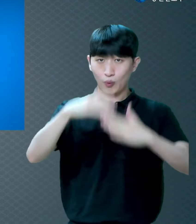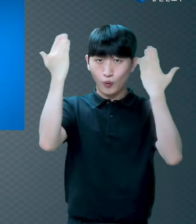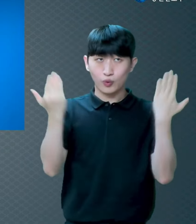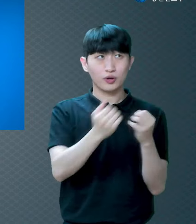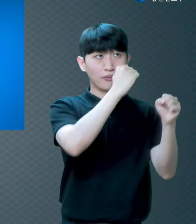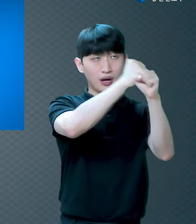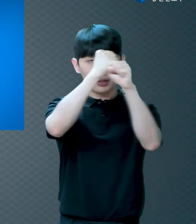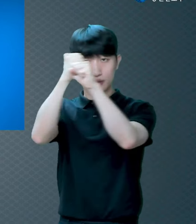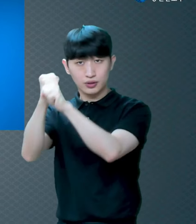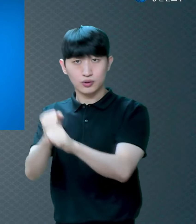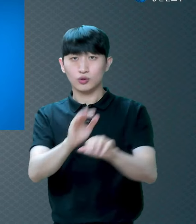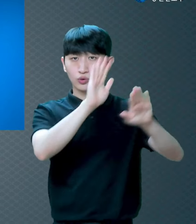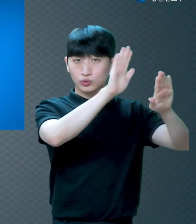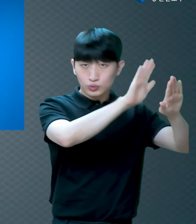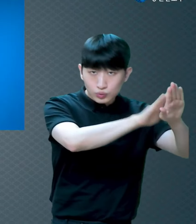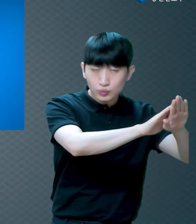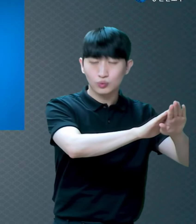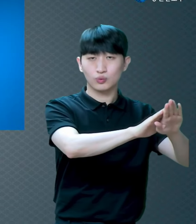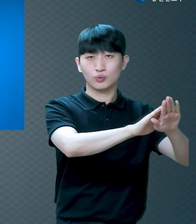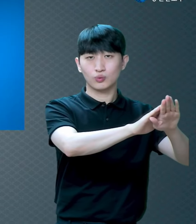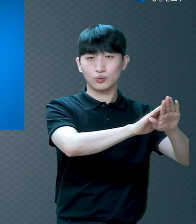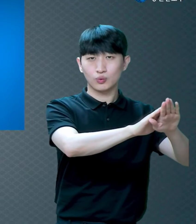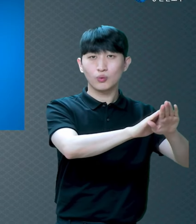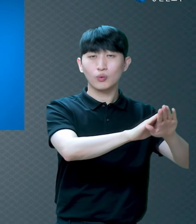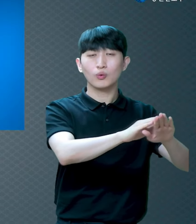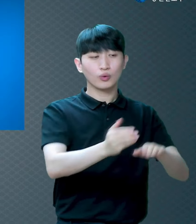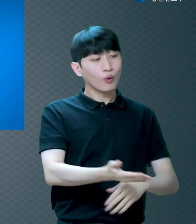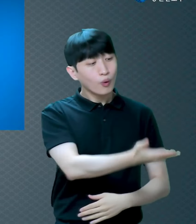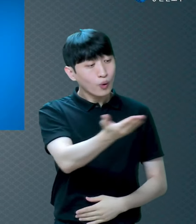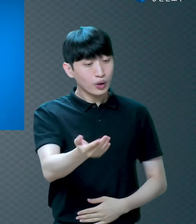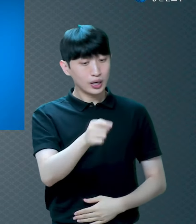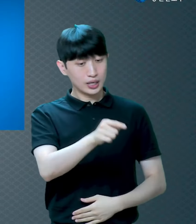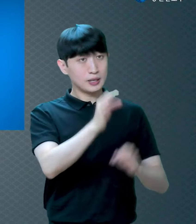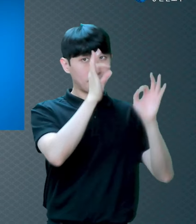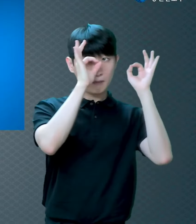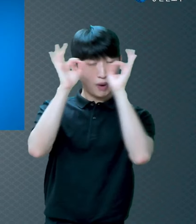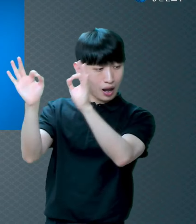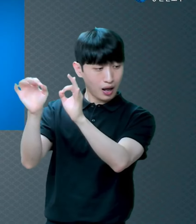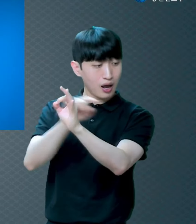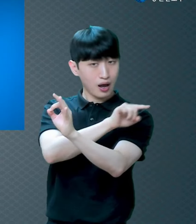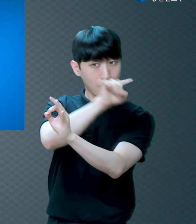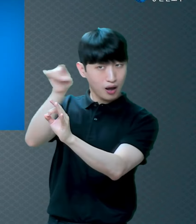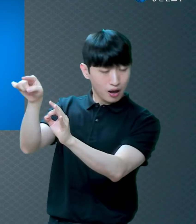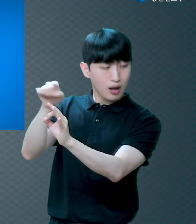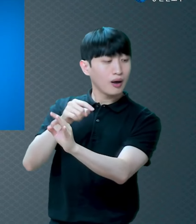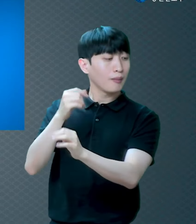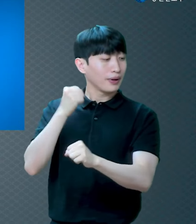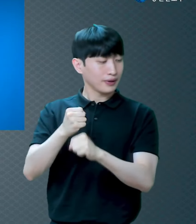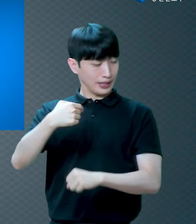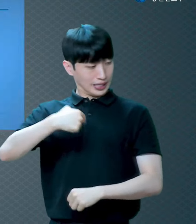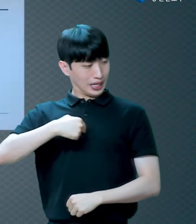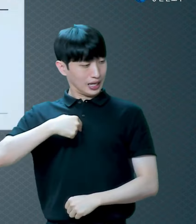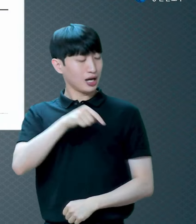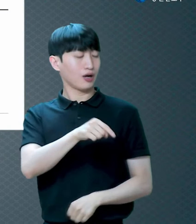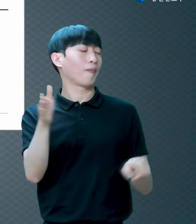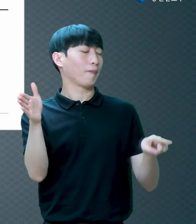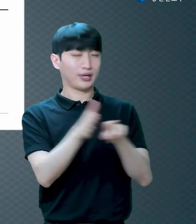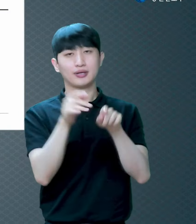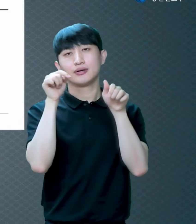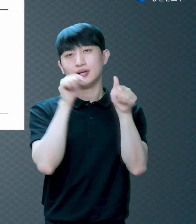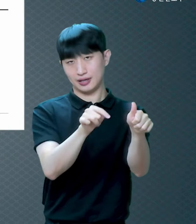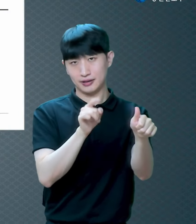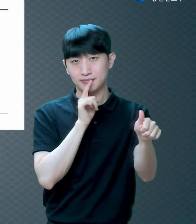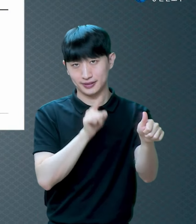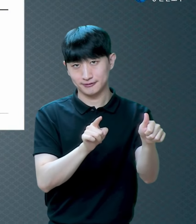믿어라 라고 말씀하신 거예요 그 믿은 사람을 하나님이 의롭다